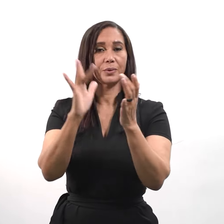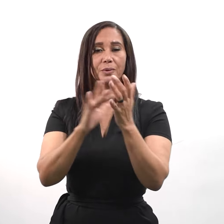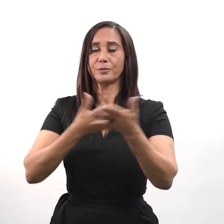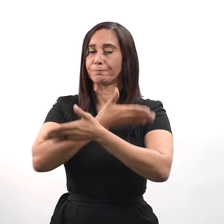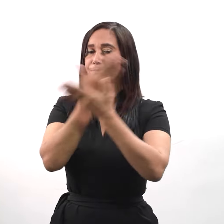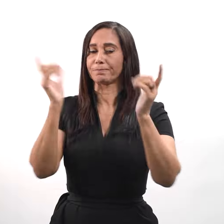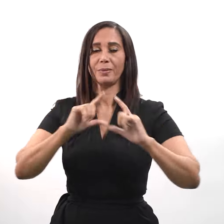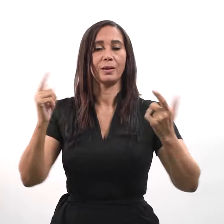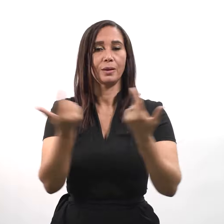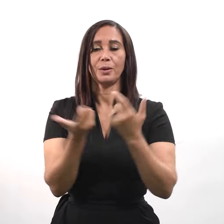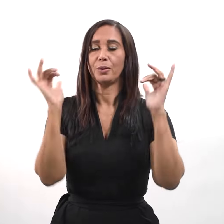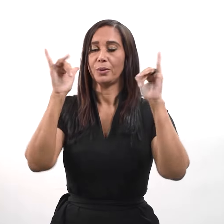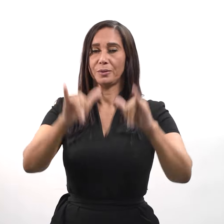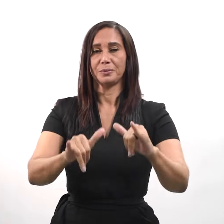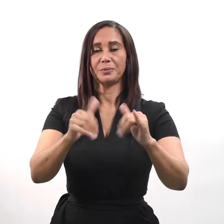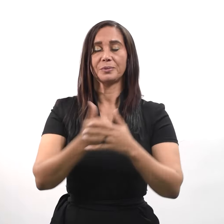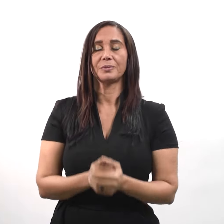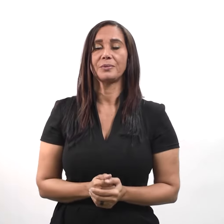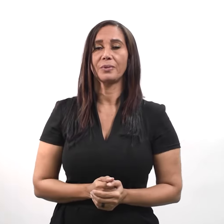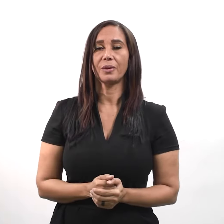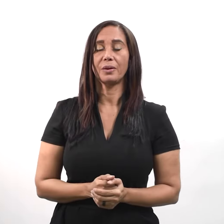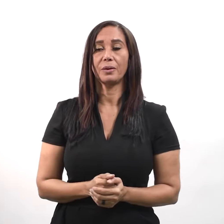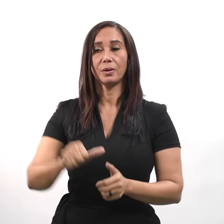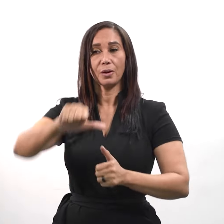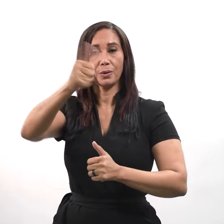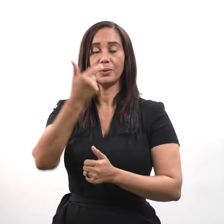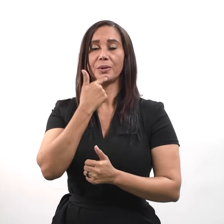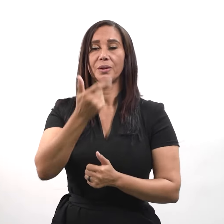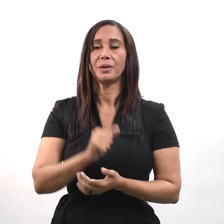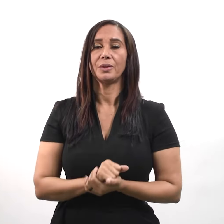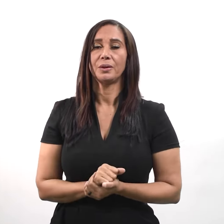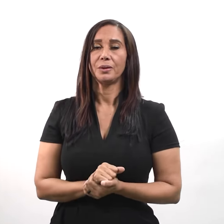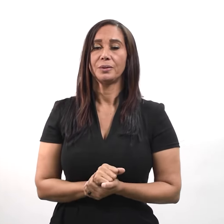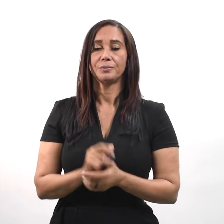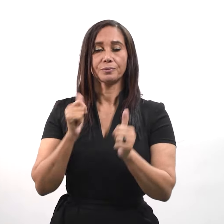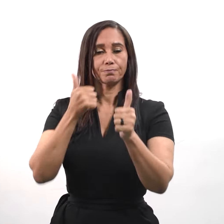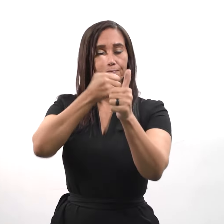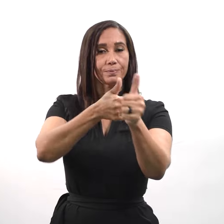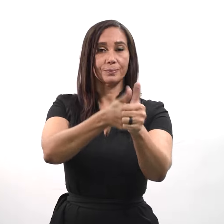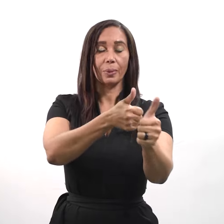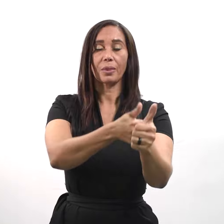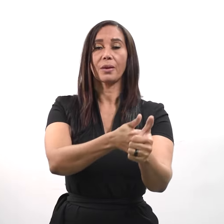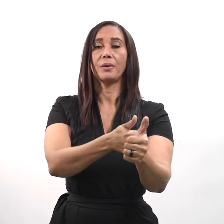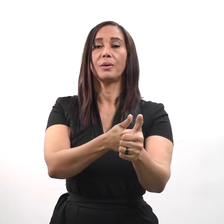donde reclinar la cabeza A otro le dijo Sígueme Él respondió